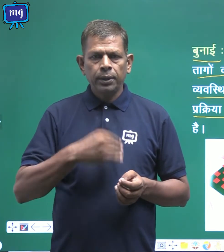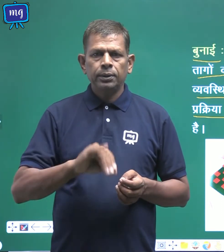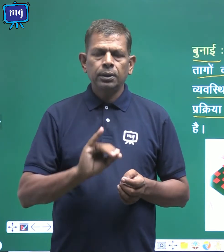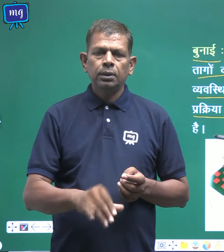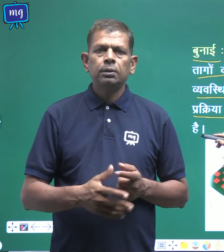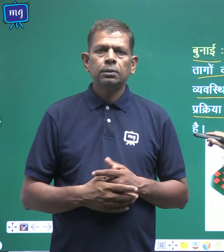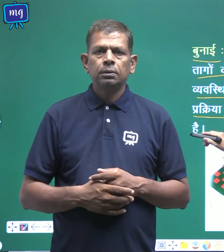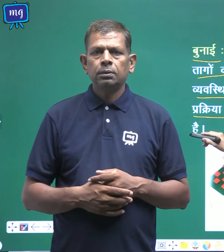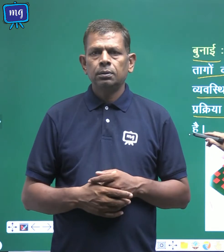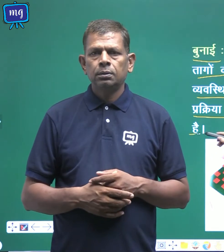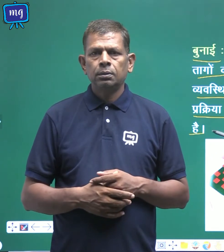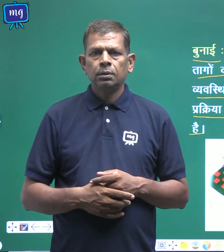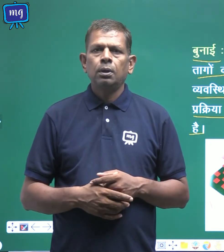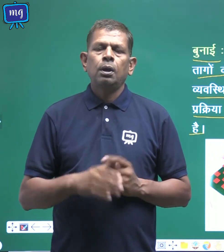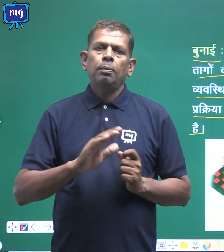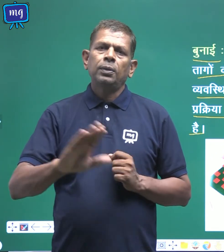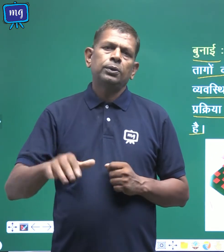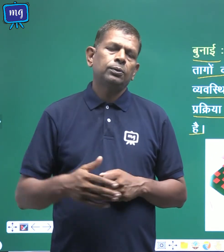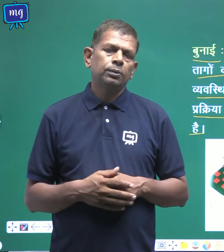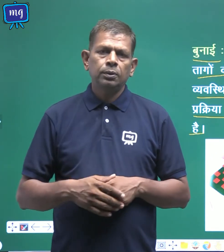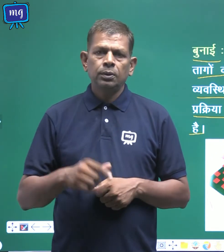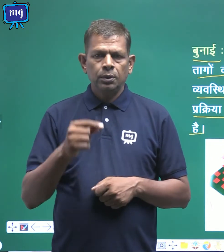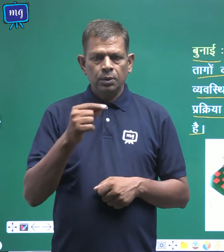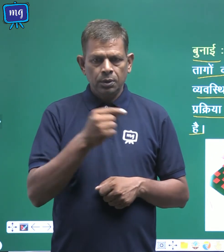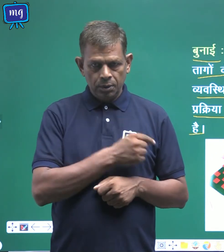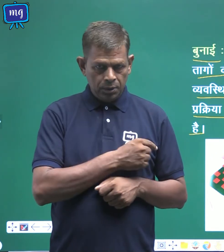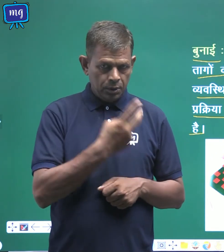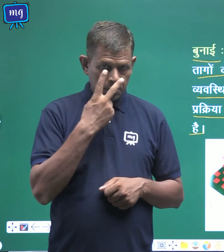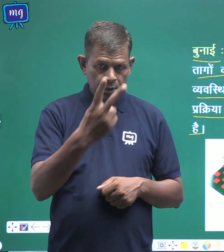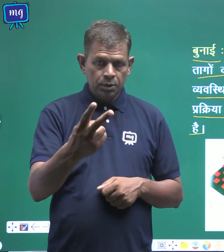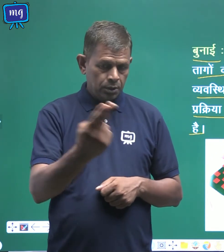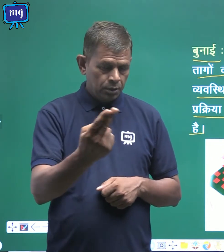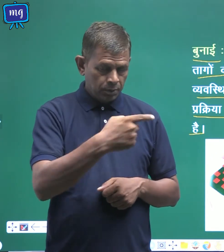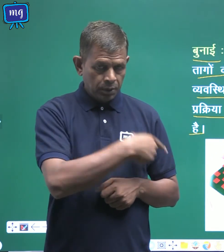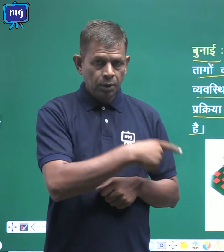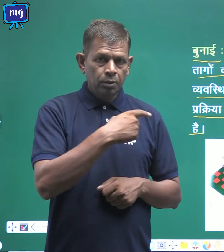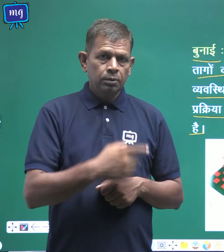कहते हैं बच्चों जैसे आप इस चित्र में देख रहे हो